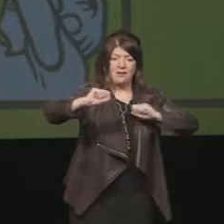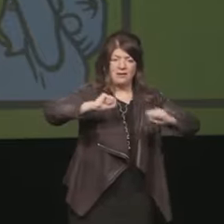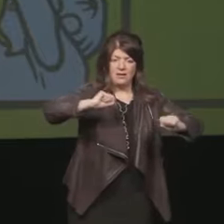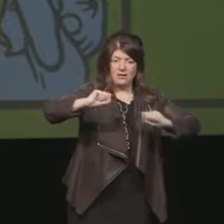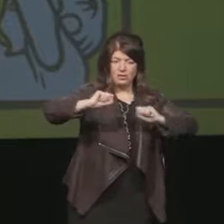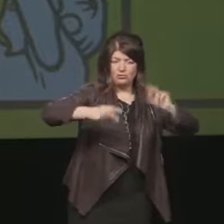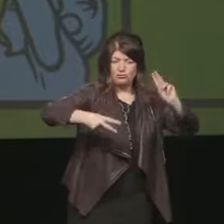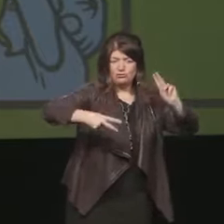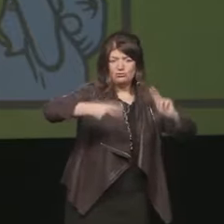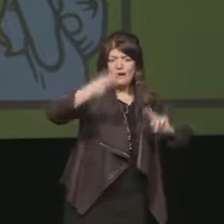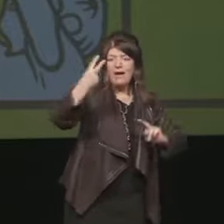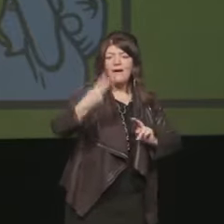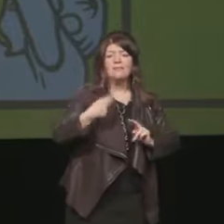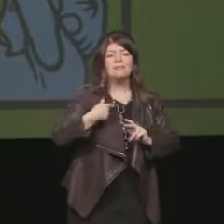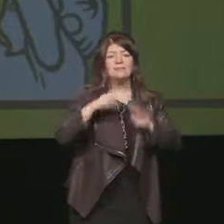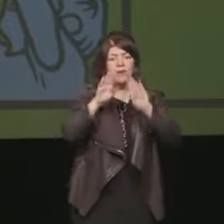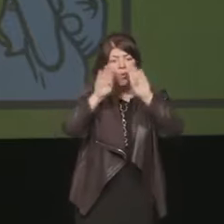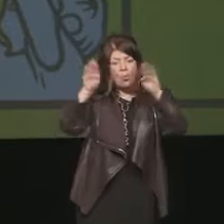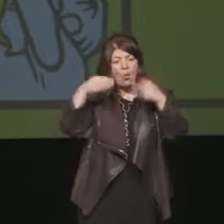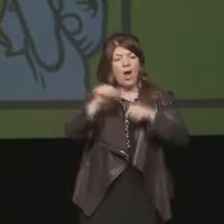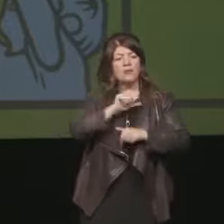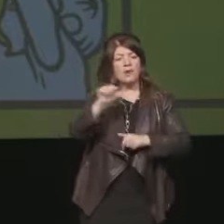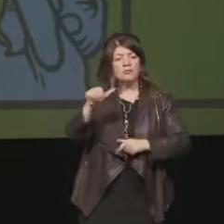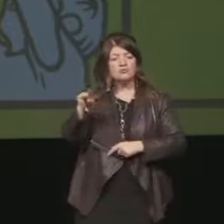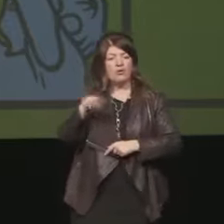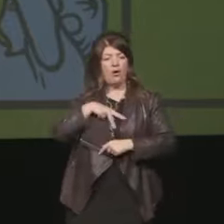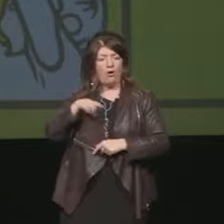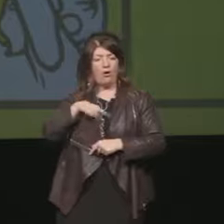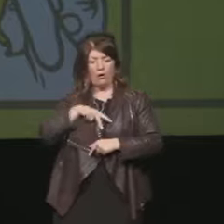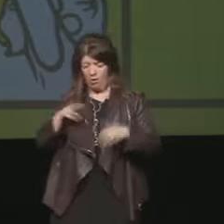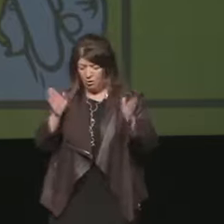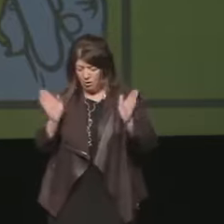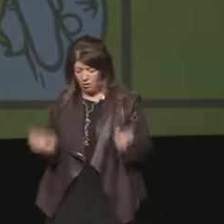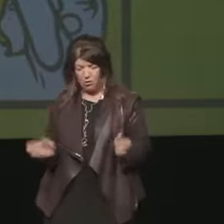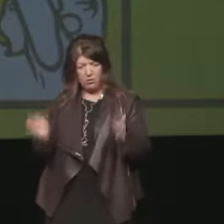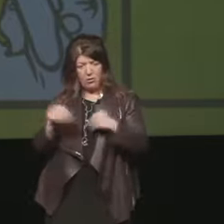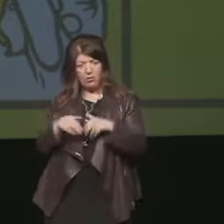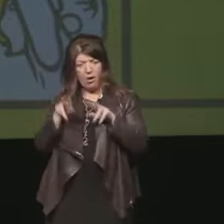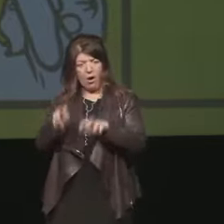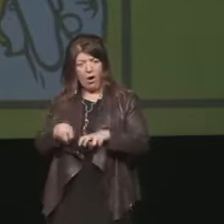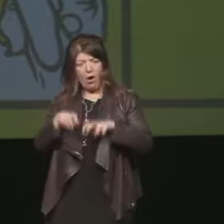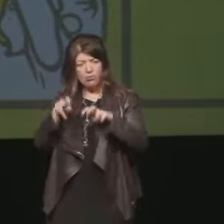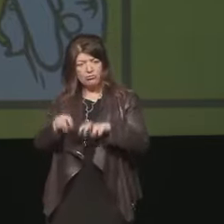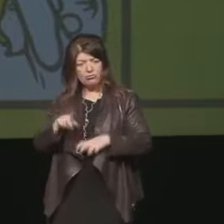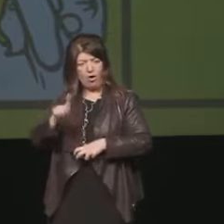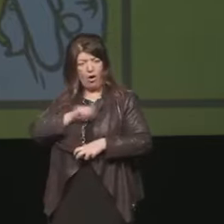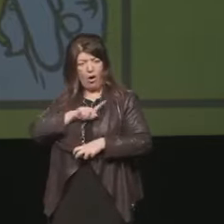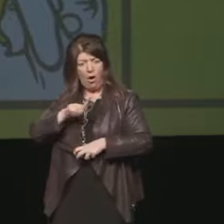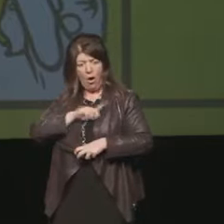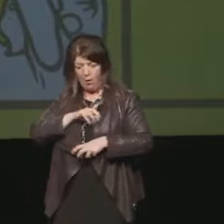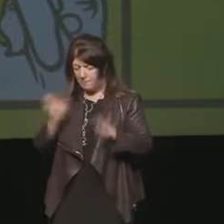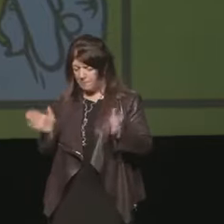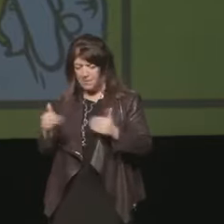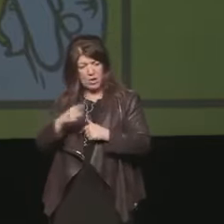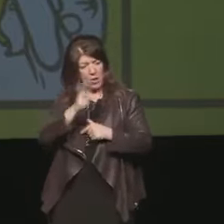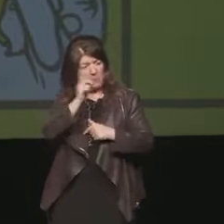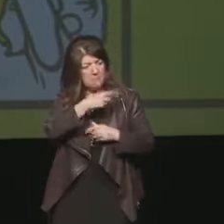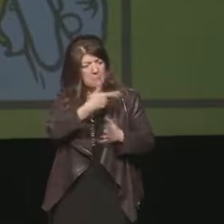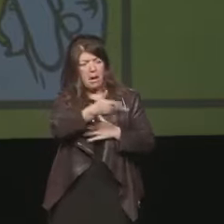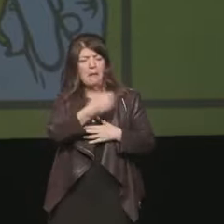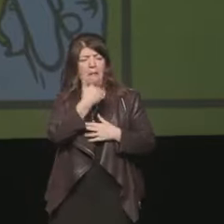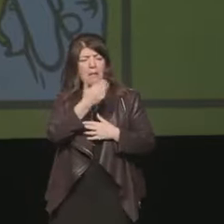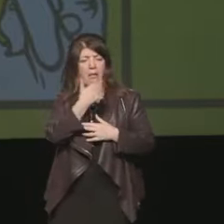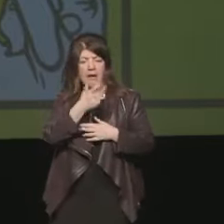coltivare il proprio orticello e basta sulla lunga distanza fa sì che questo orticello si restringa sempre di più